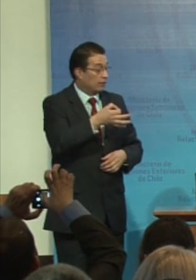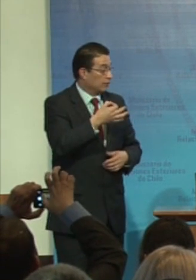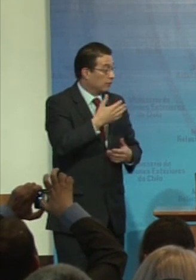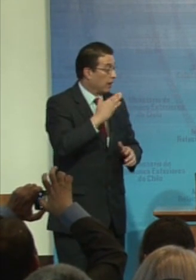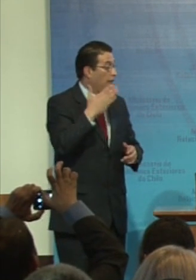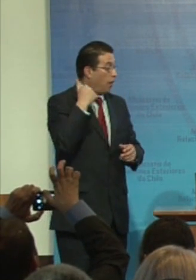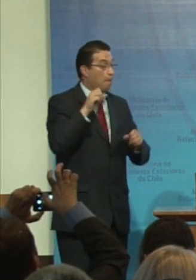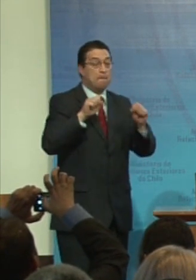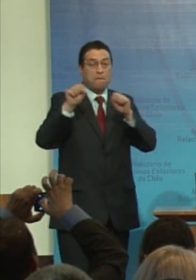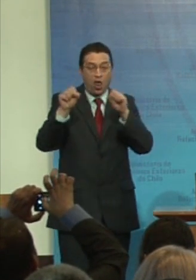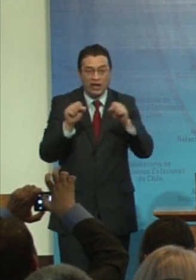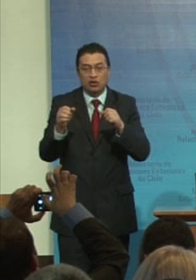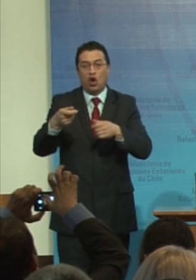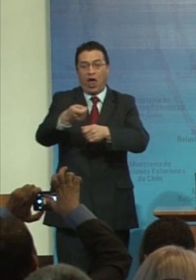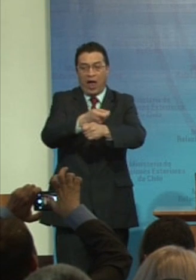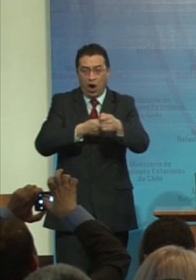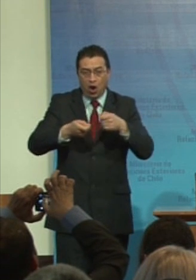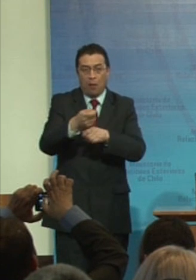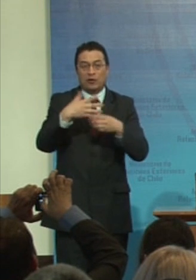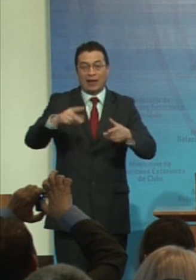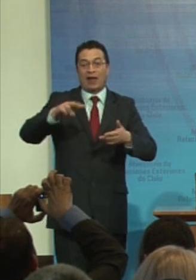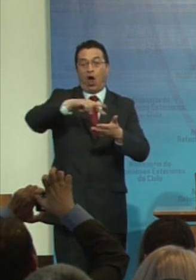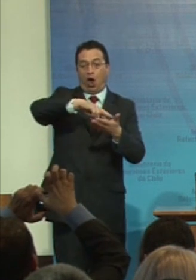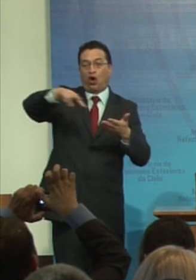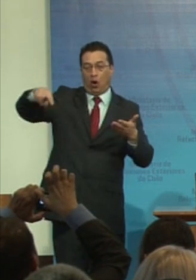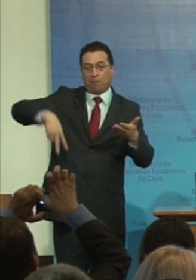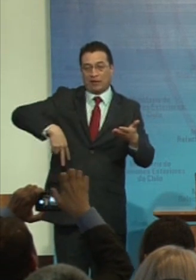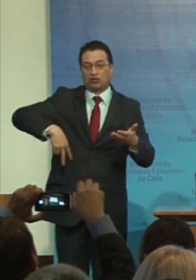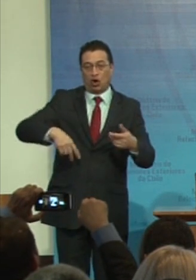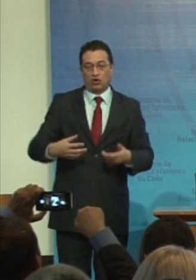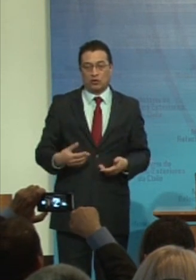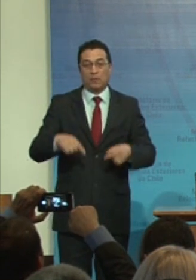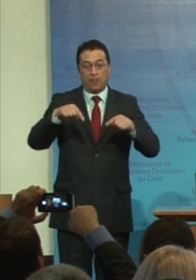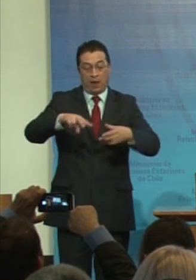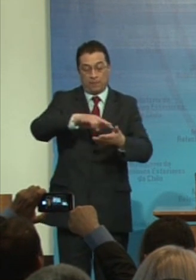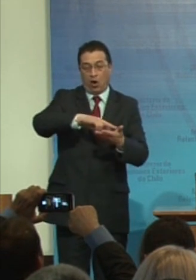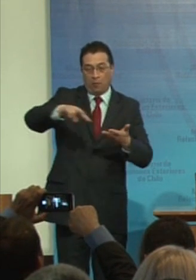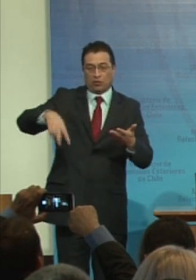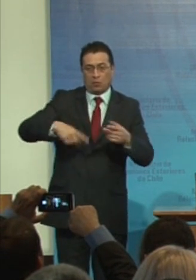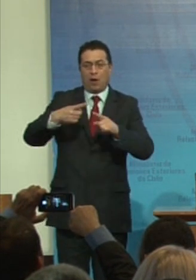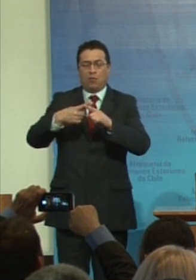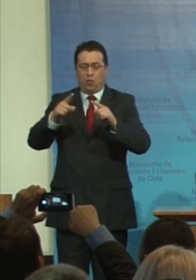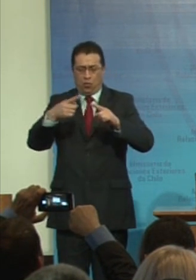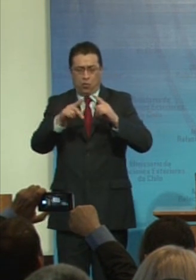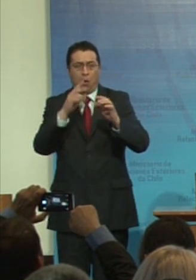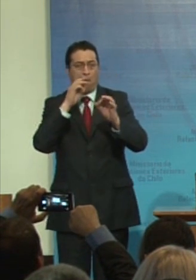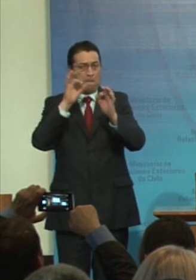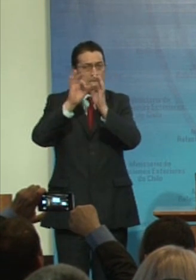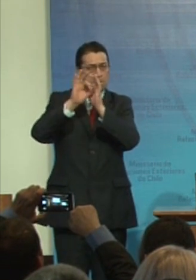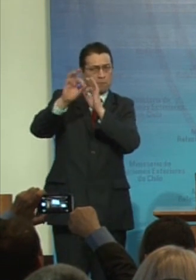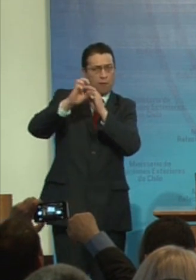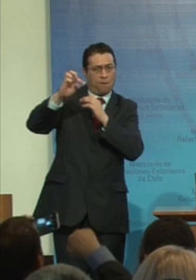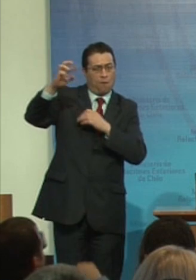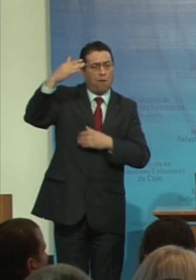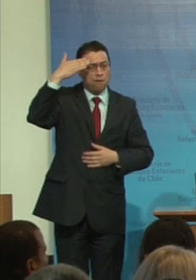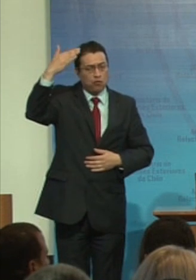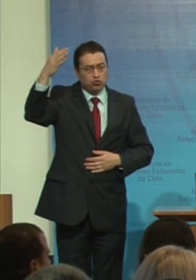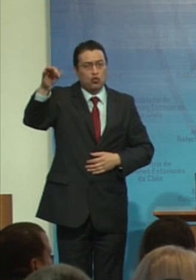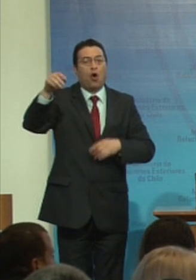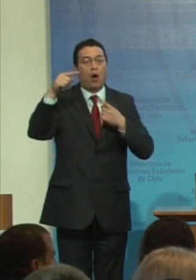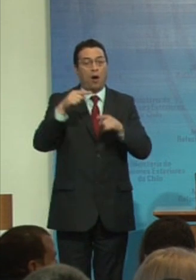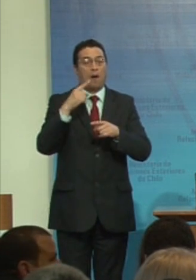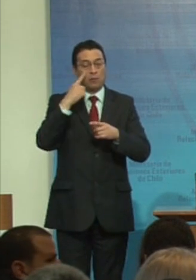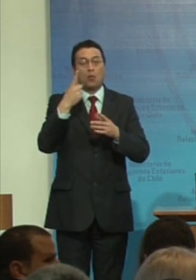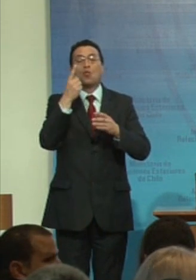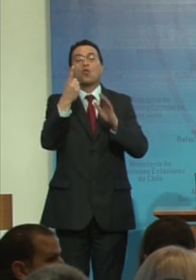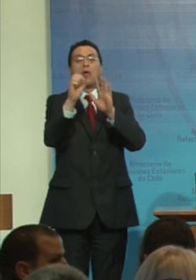jurídico, político, económico, que es la convención. Una convención de amplias proyecciones que no se limitó a hacer un par de